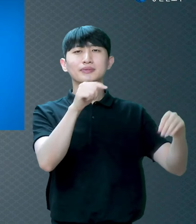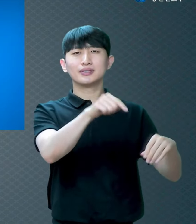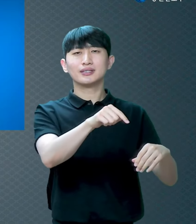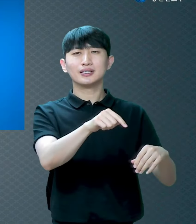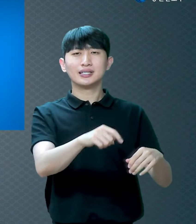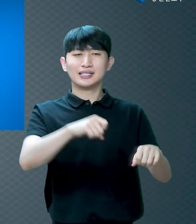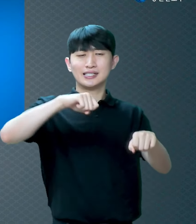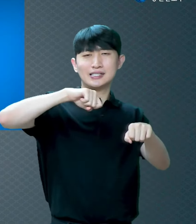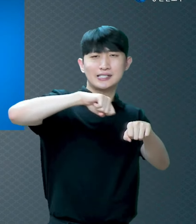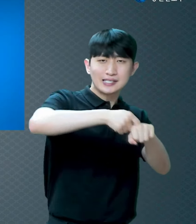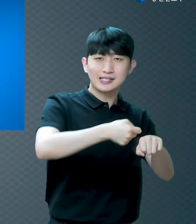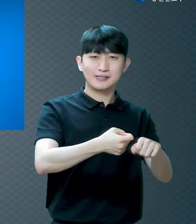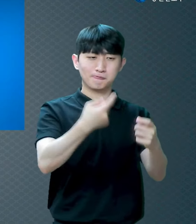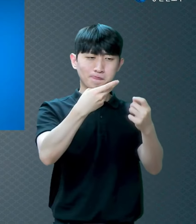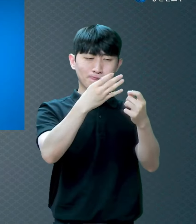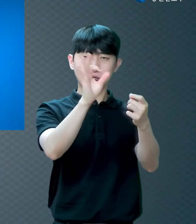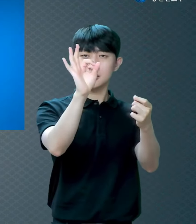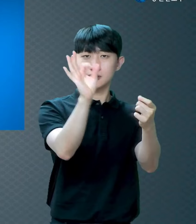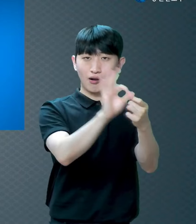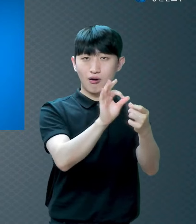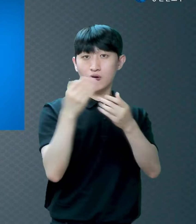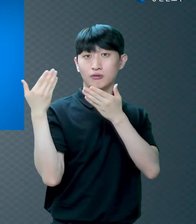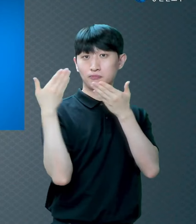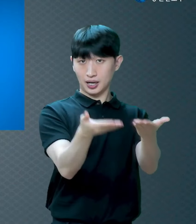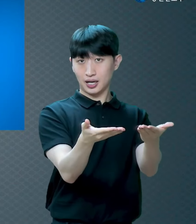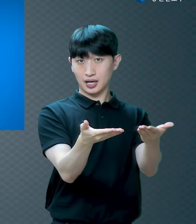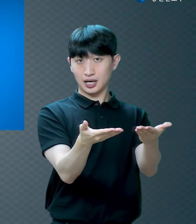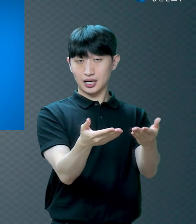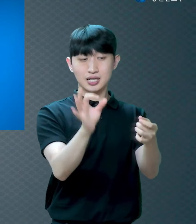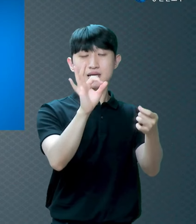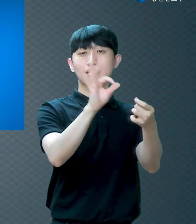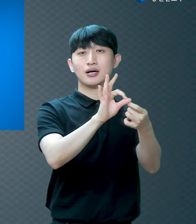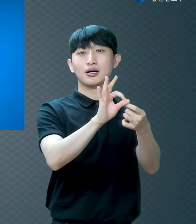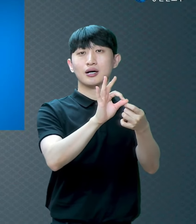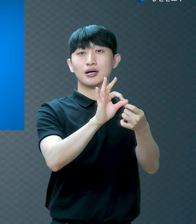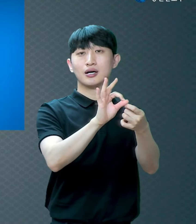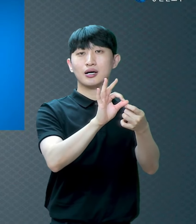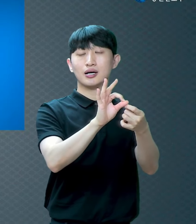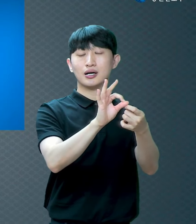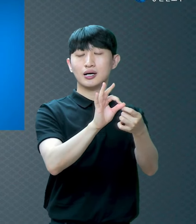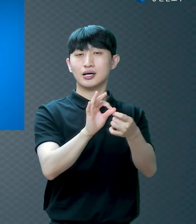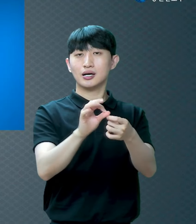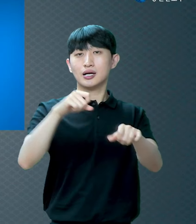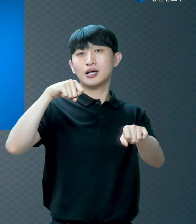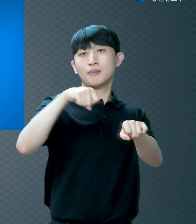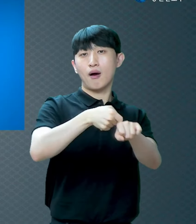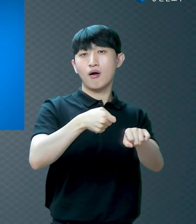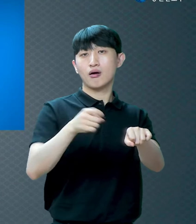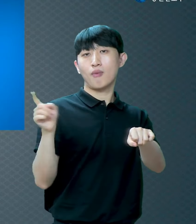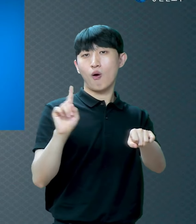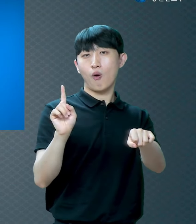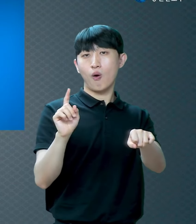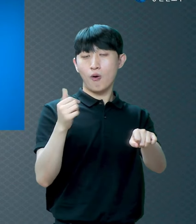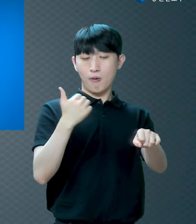열 번째까지 그런데 열 번째 재앙이 장자가 죽는 거예요